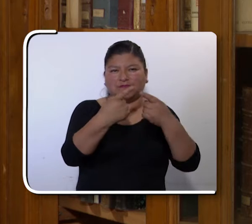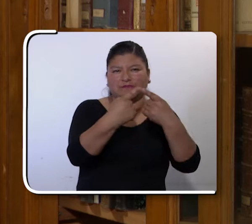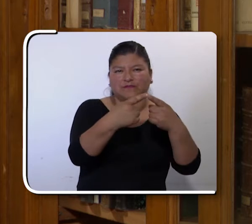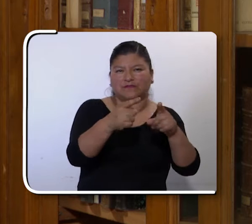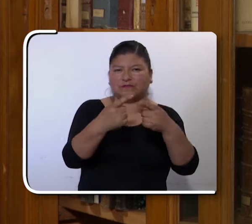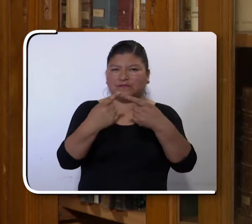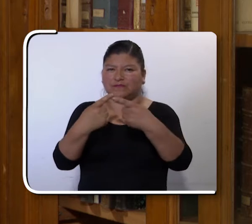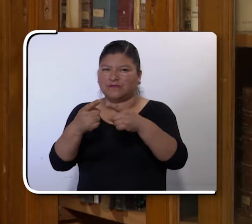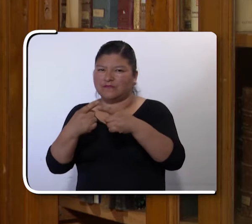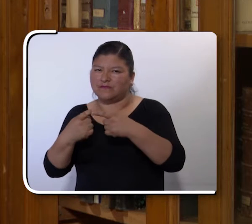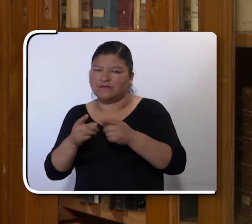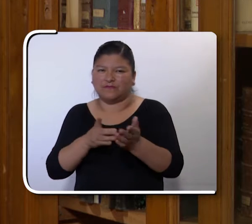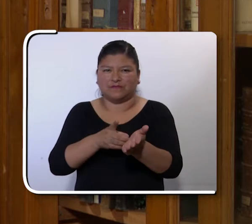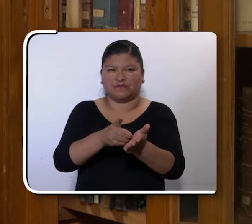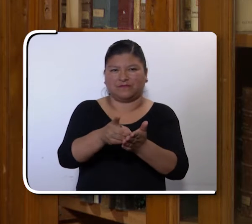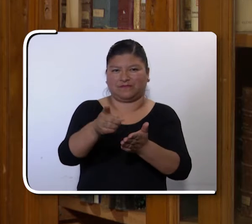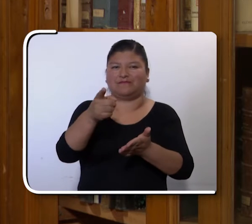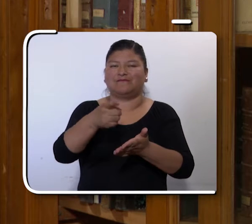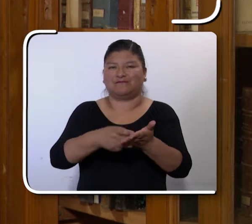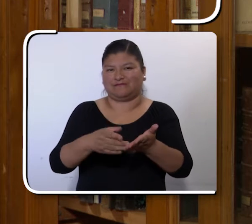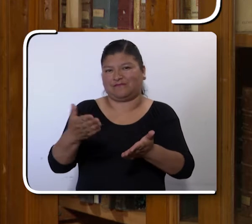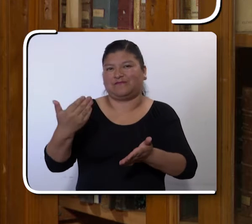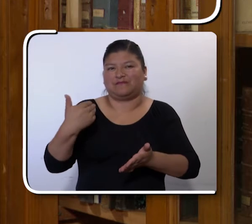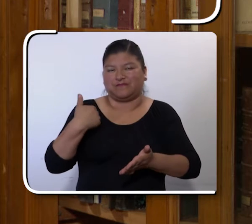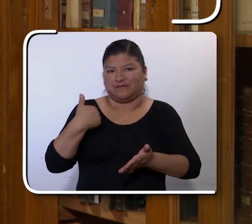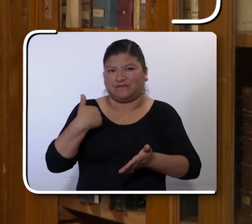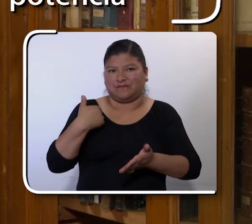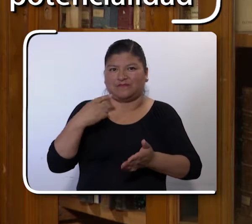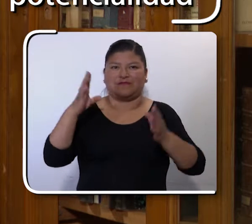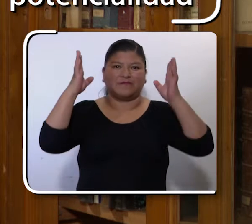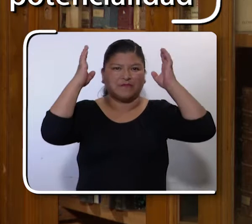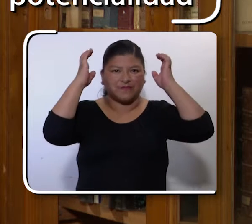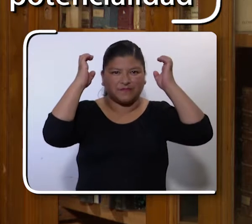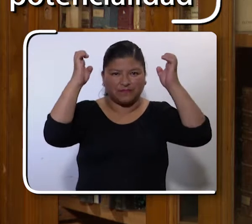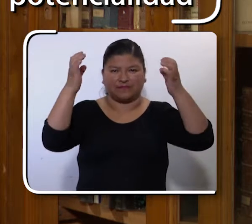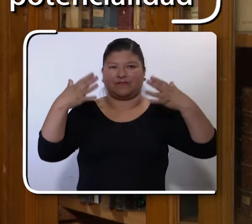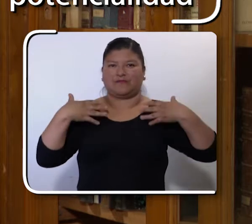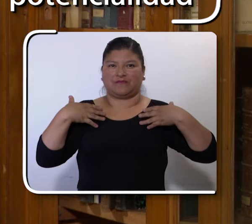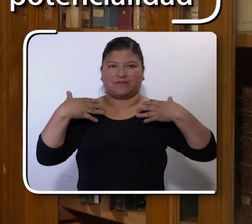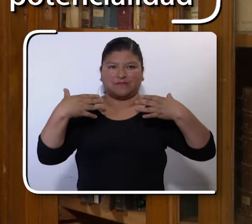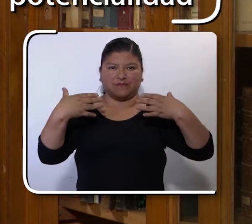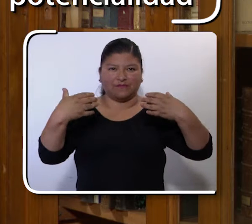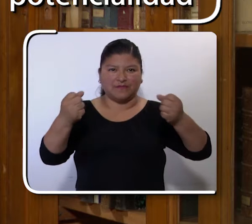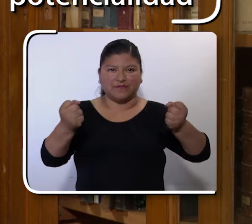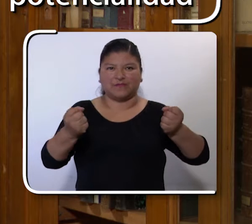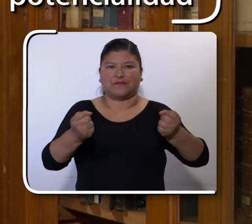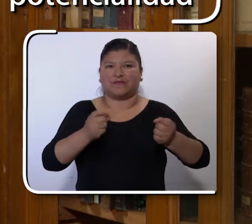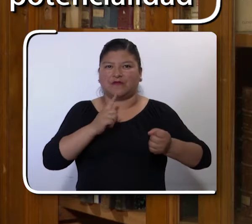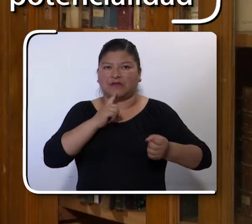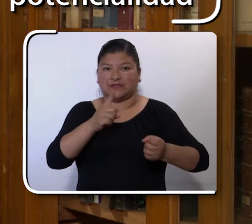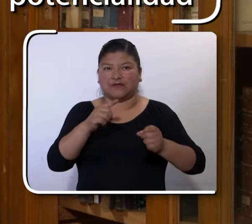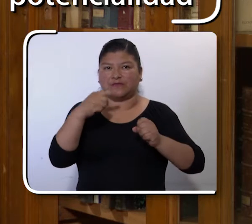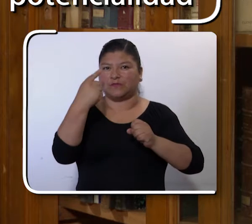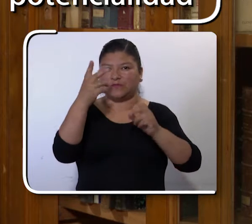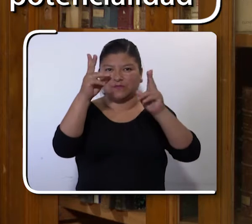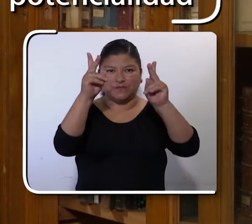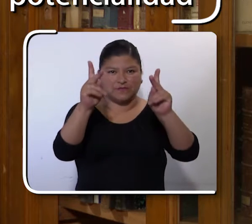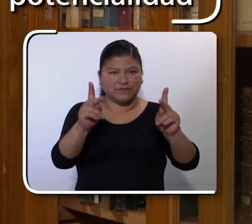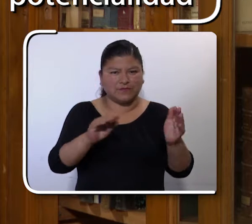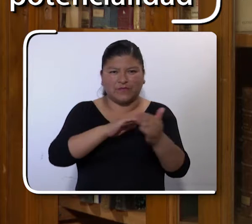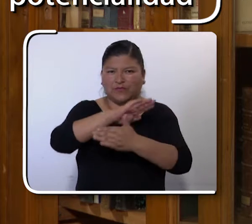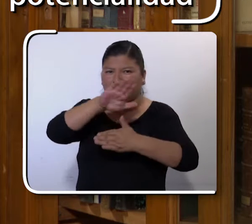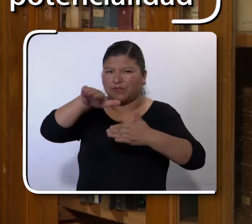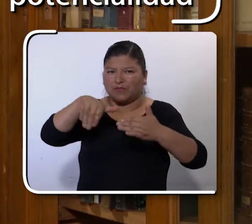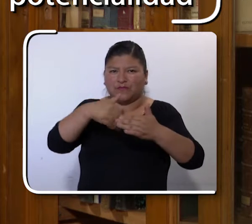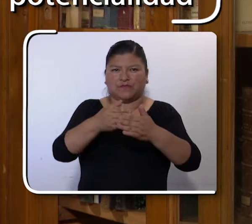serie de derechos que les corresponden, por ejemplo, el de educación, el de salud, el de ser considerada una persona